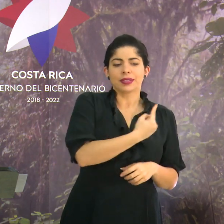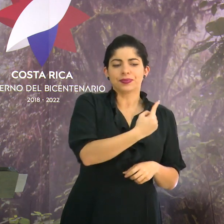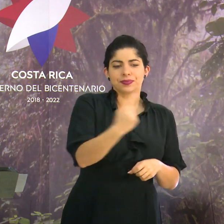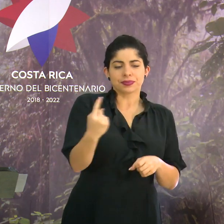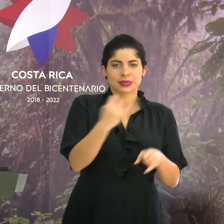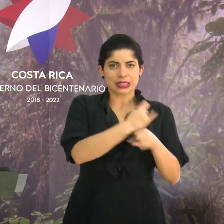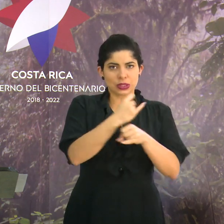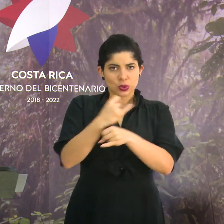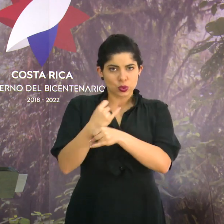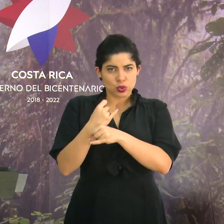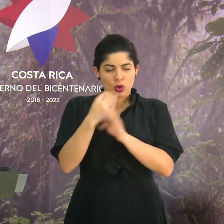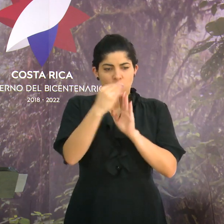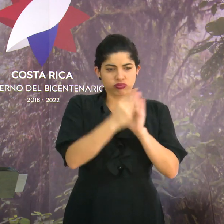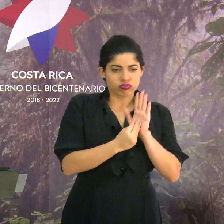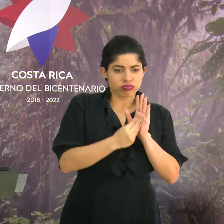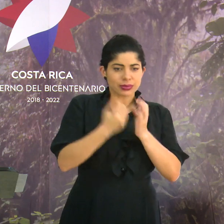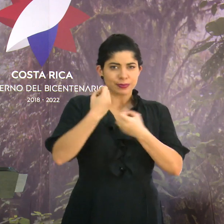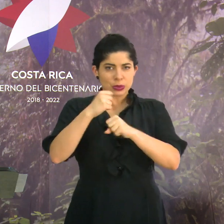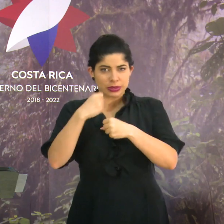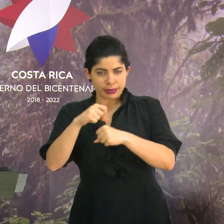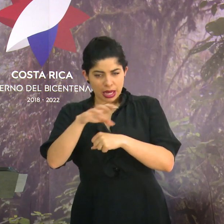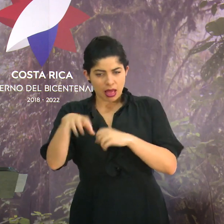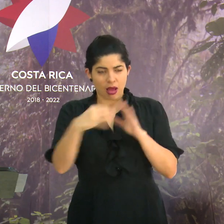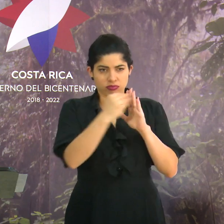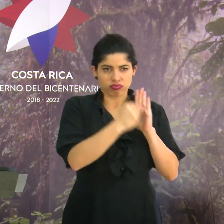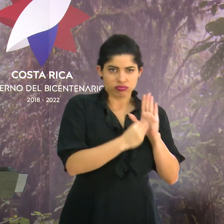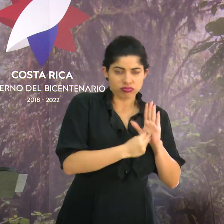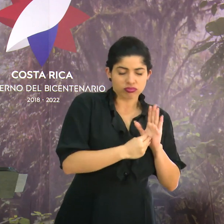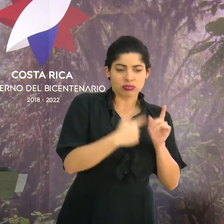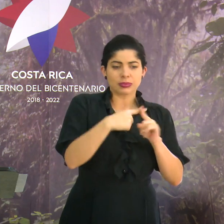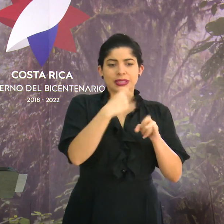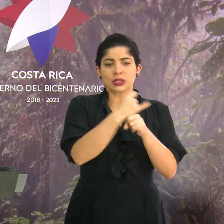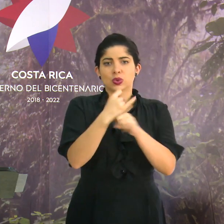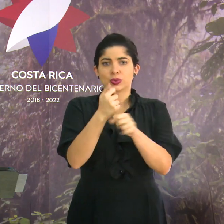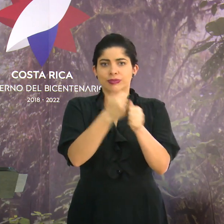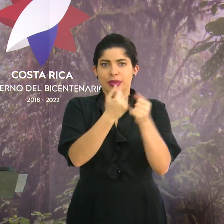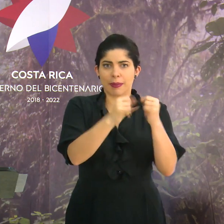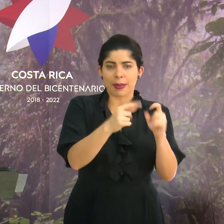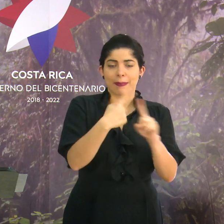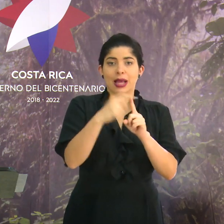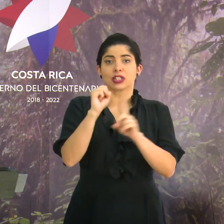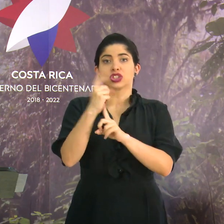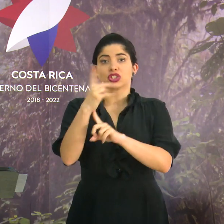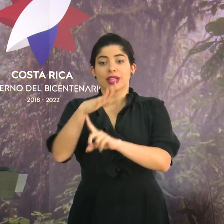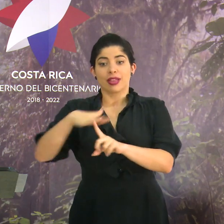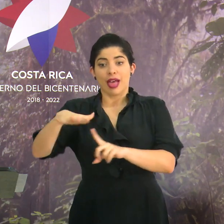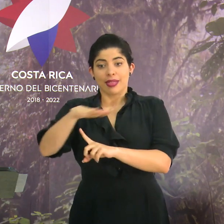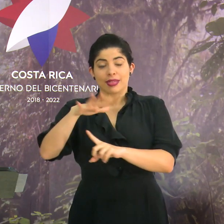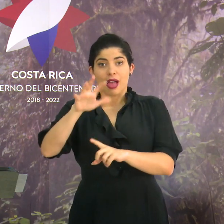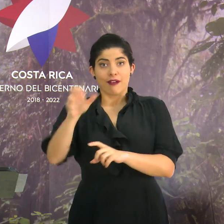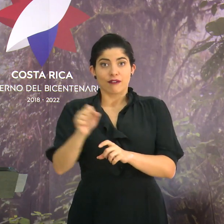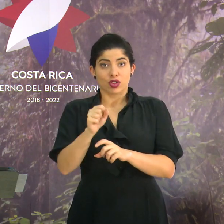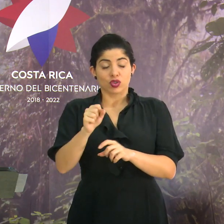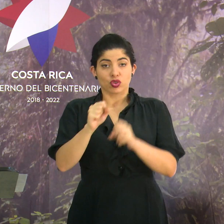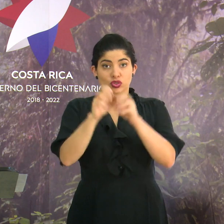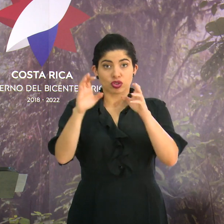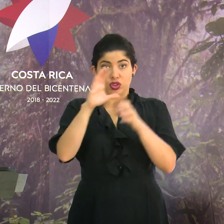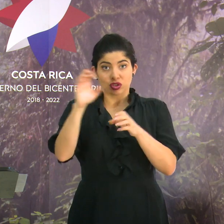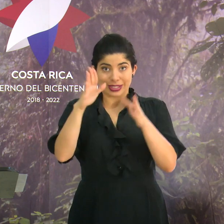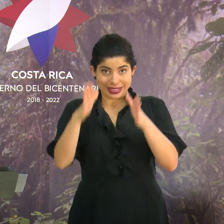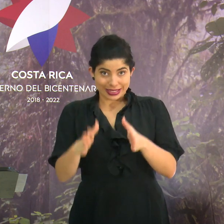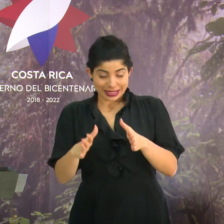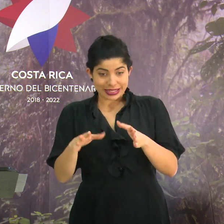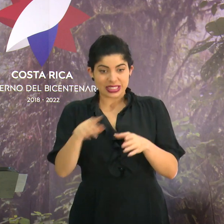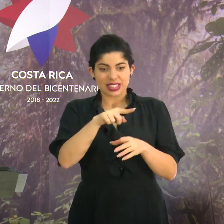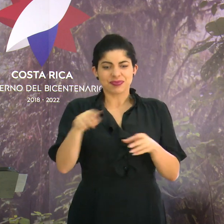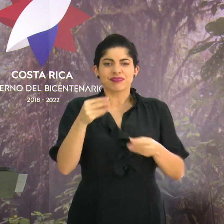públicas, los gobiernos locales, las instituciones autónomas y la sociedad civil afrocostarricense, así como